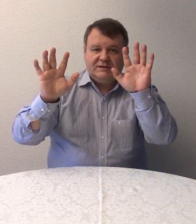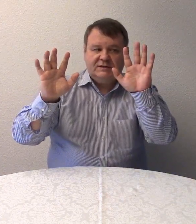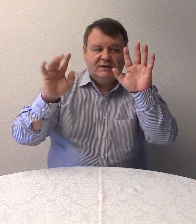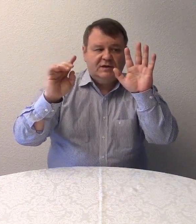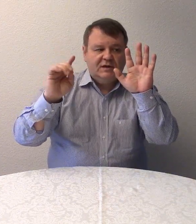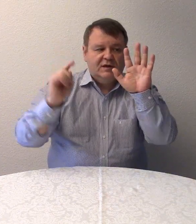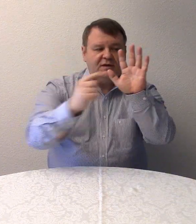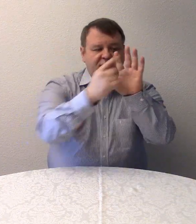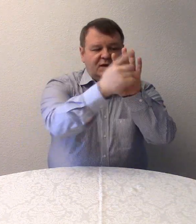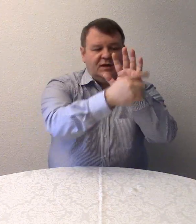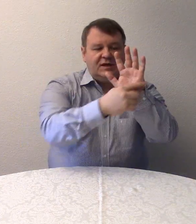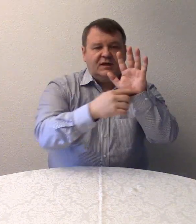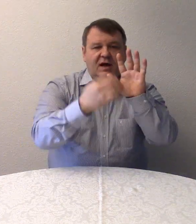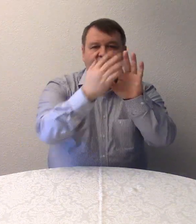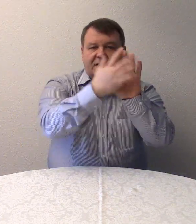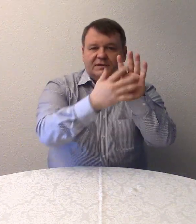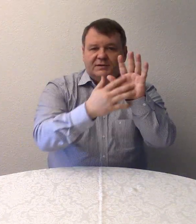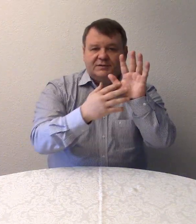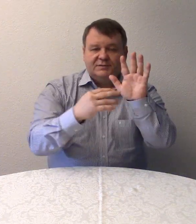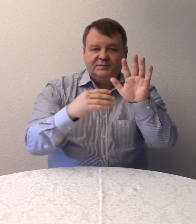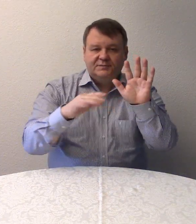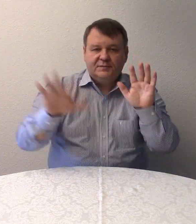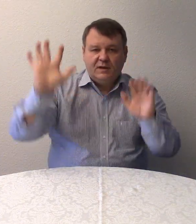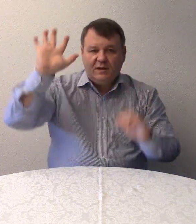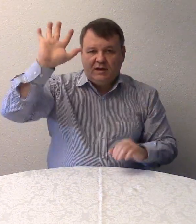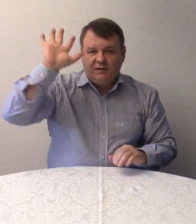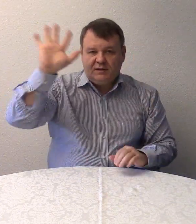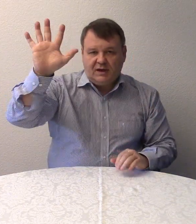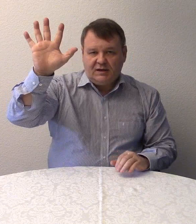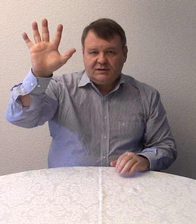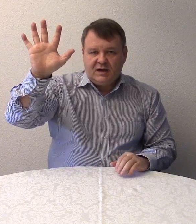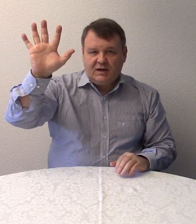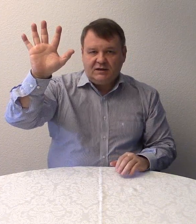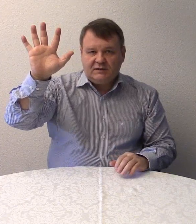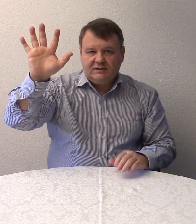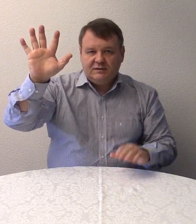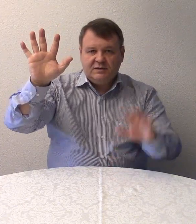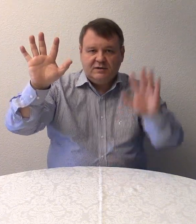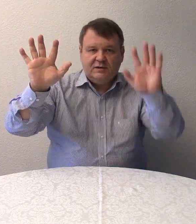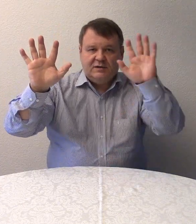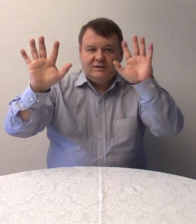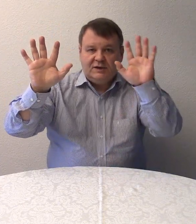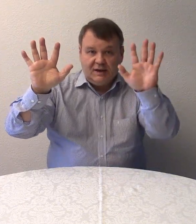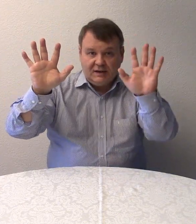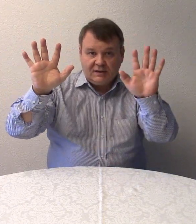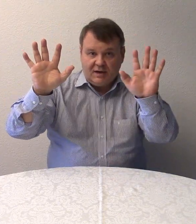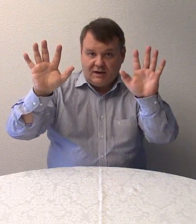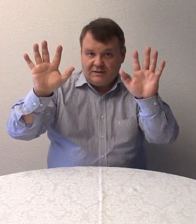die linke Hand. Die rechte Hand, die linke Hand.